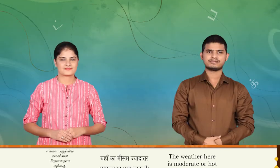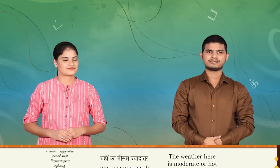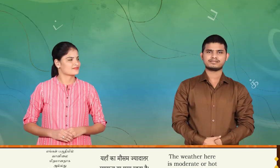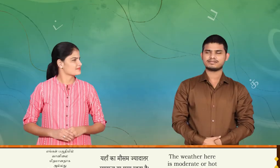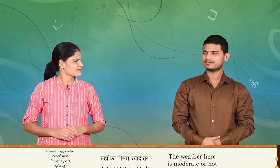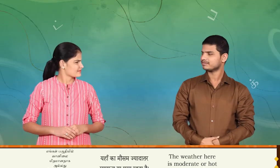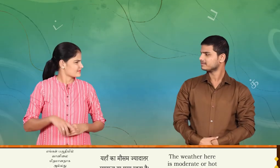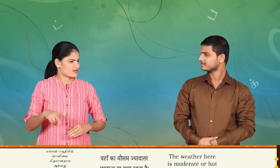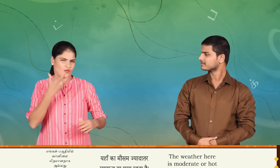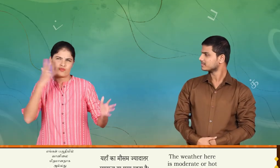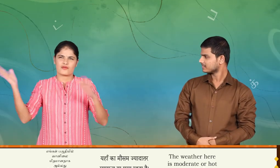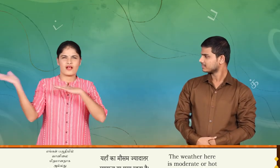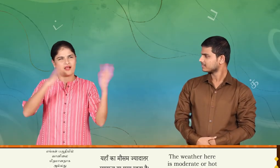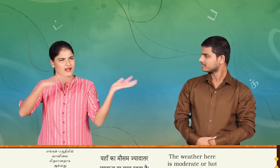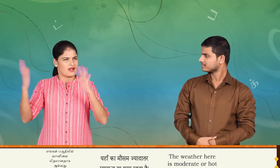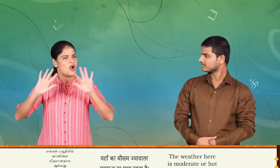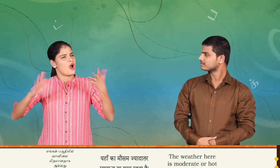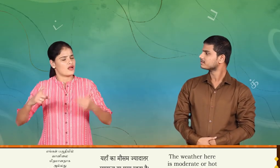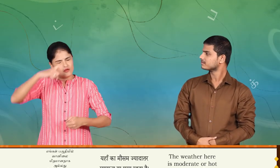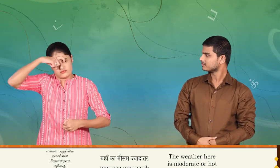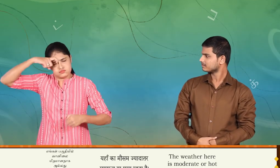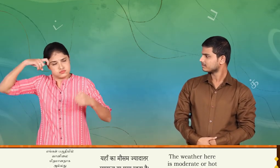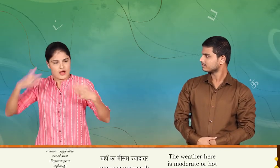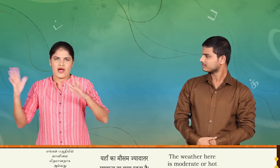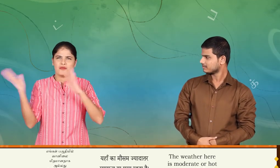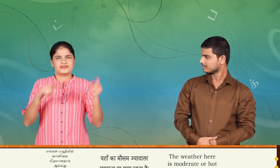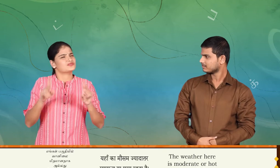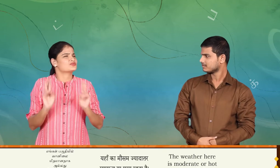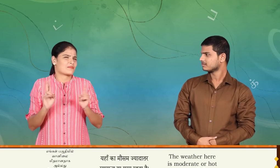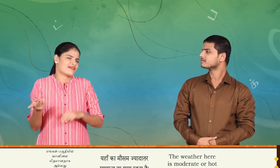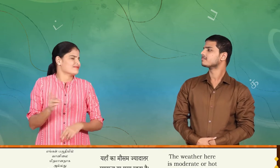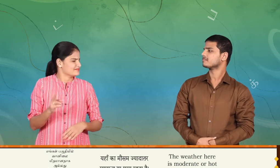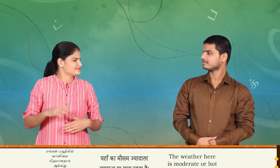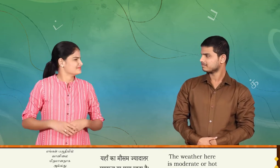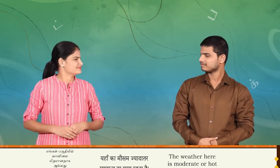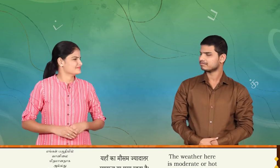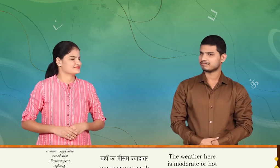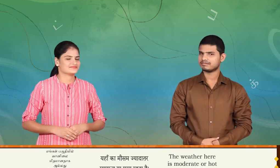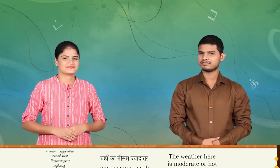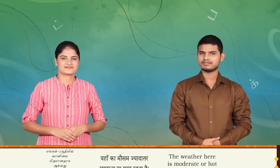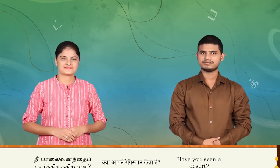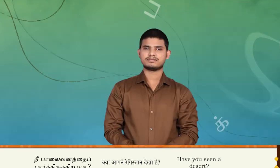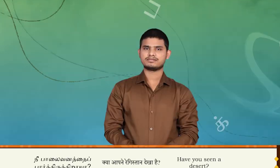எங்கள் பகுதியில் வானிலை மிதமானதாக அல்லது விப்பமானதாக இருக்கும்